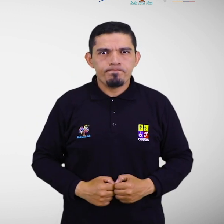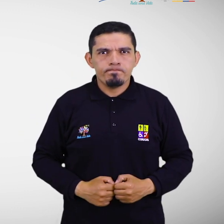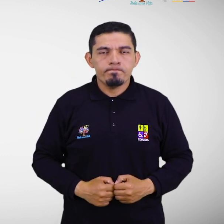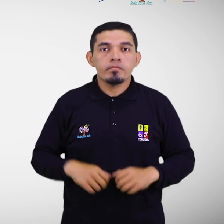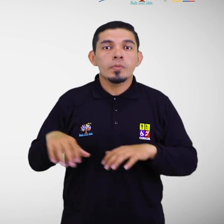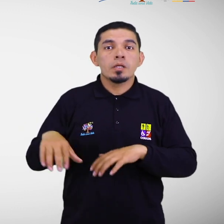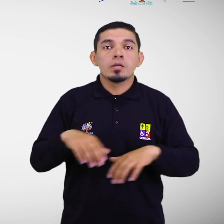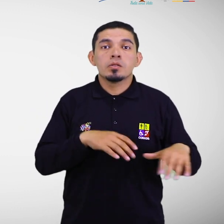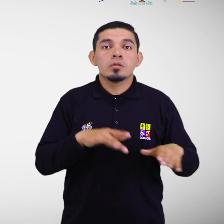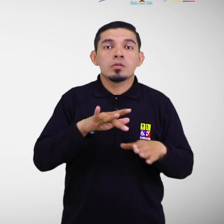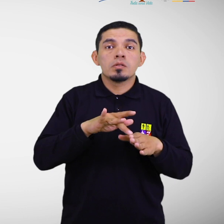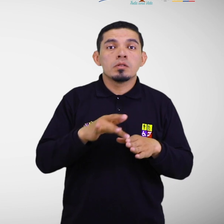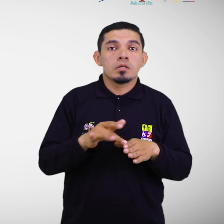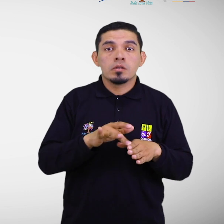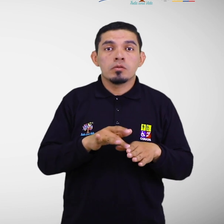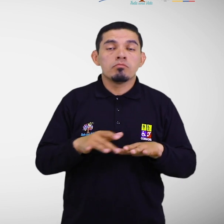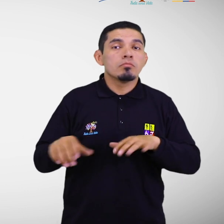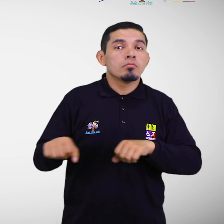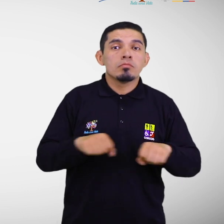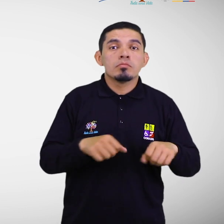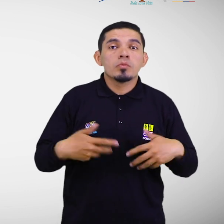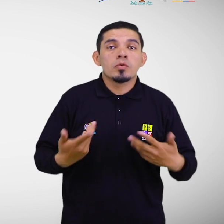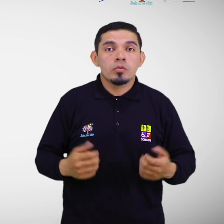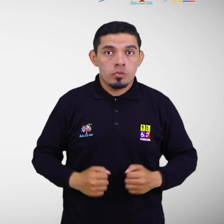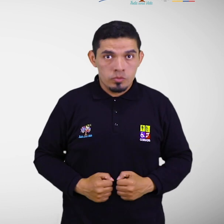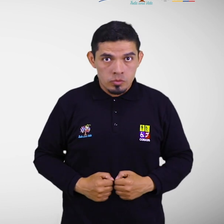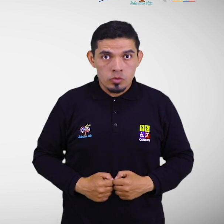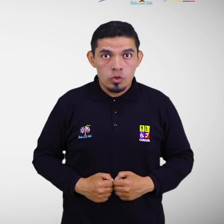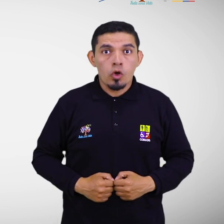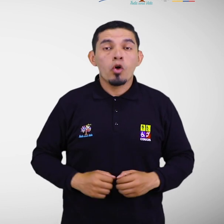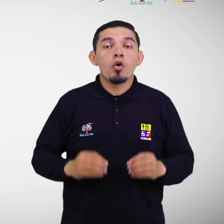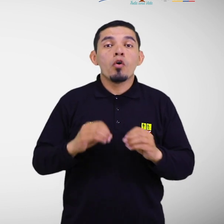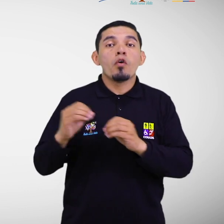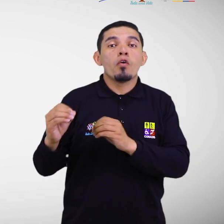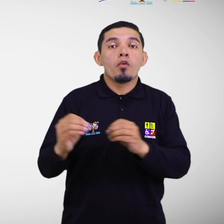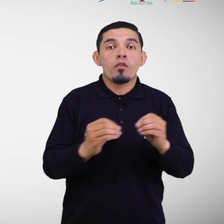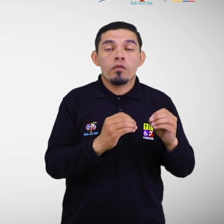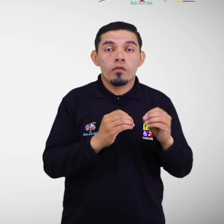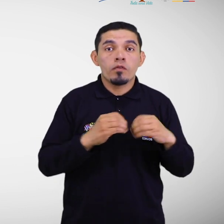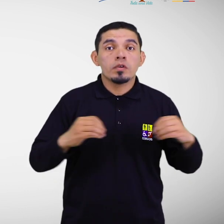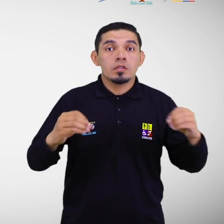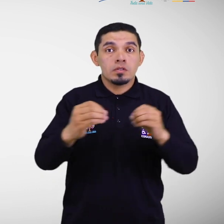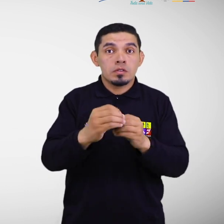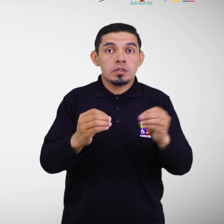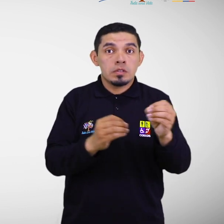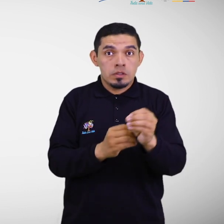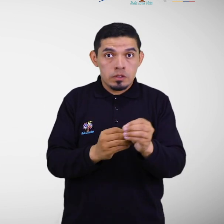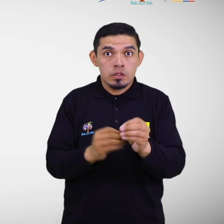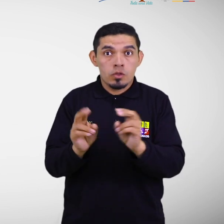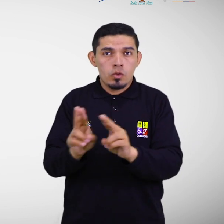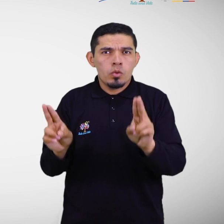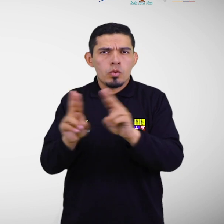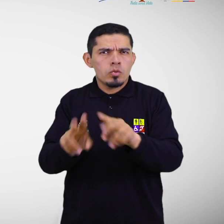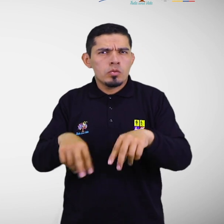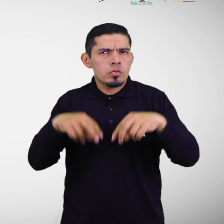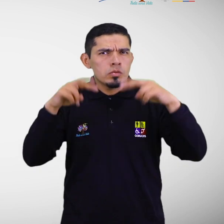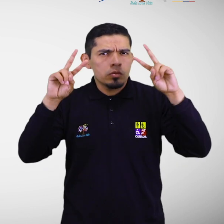desastres. Definida por la Oficina de las Naciones Unidas para la Reducción de Riesgos de Desastres,